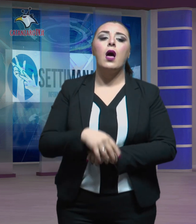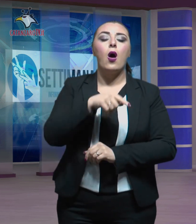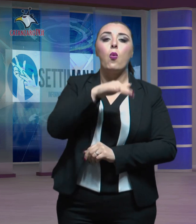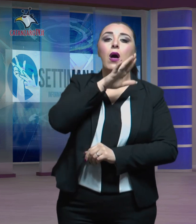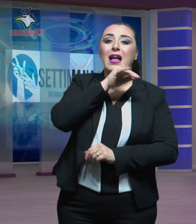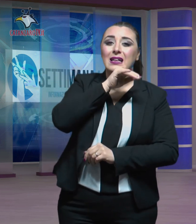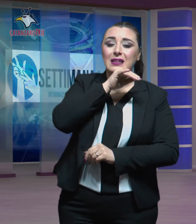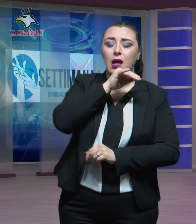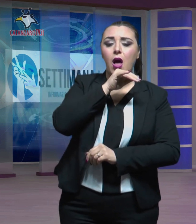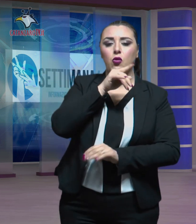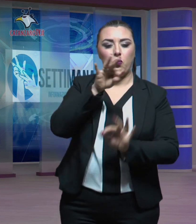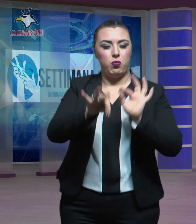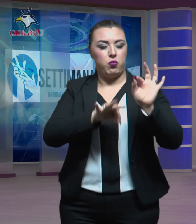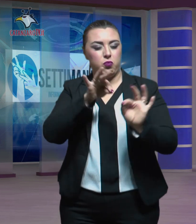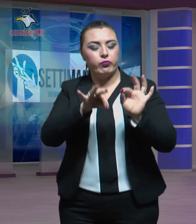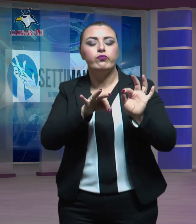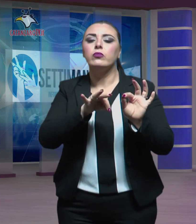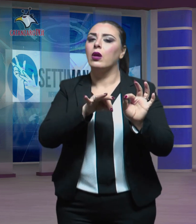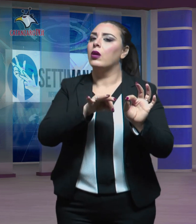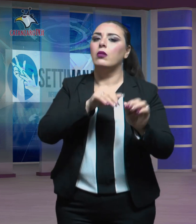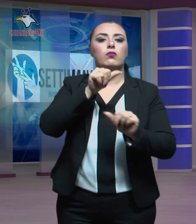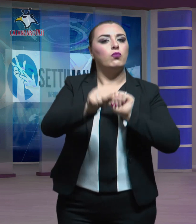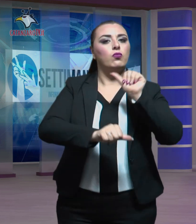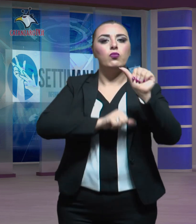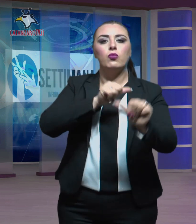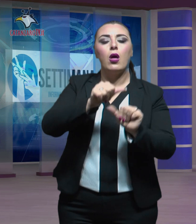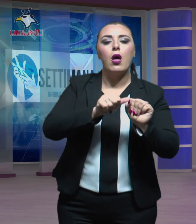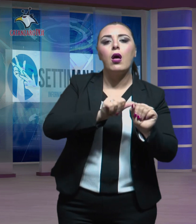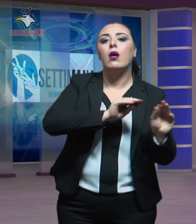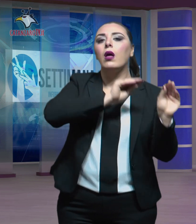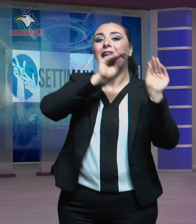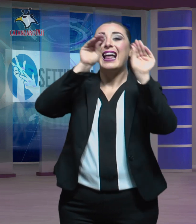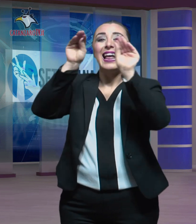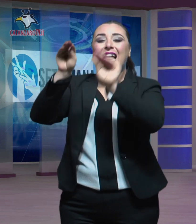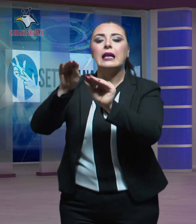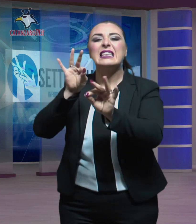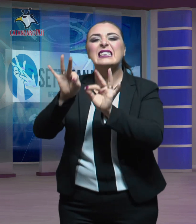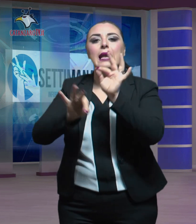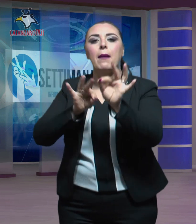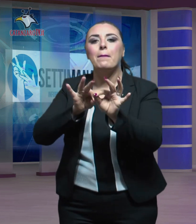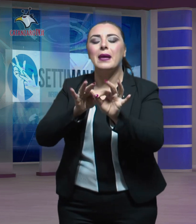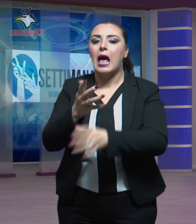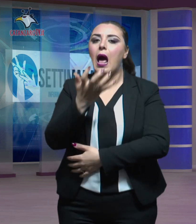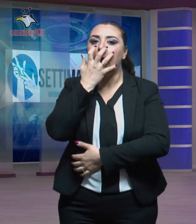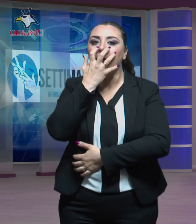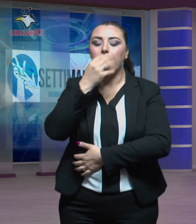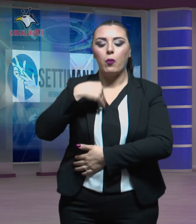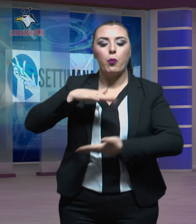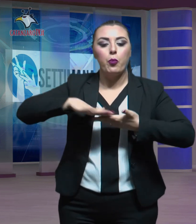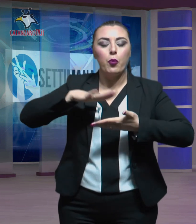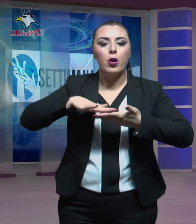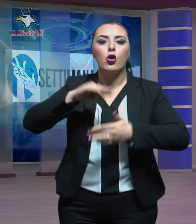'anziano, dopo i primi accertamenti, è stato sottoposto a terapia iperbarica a